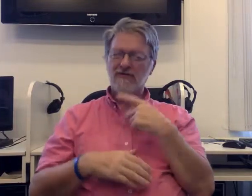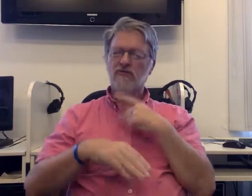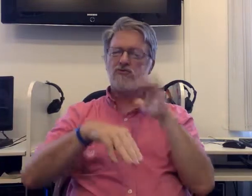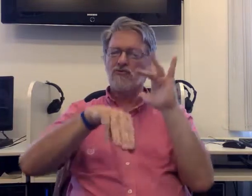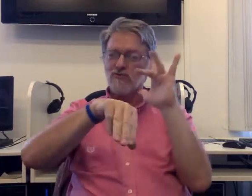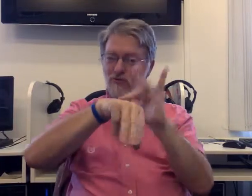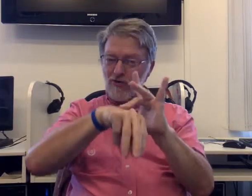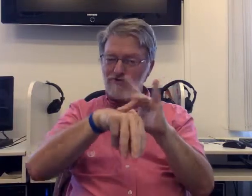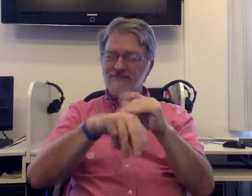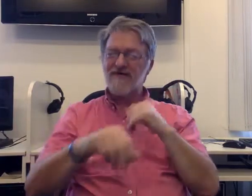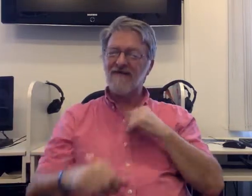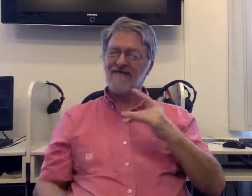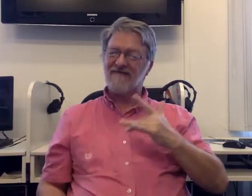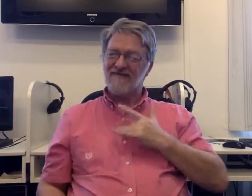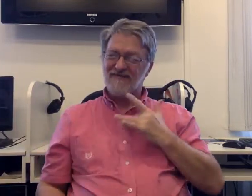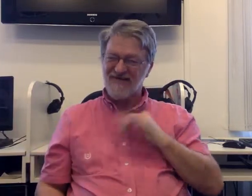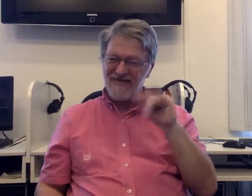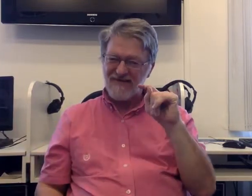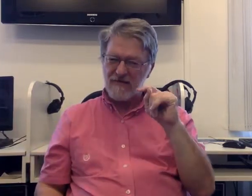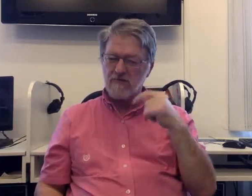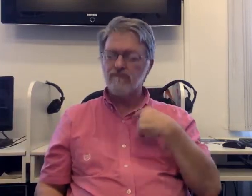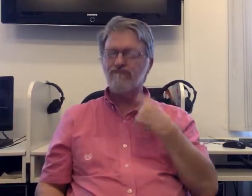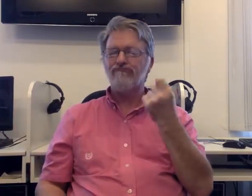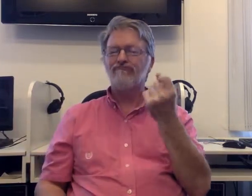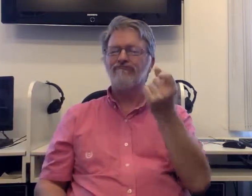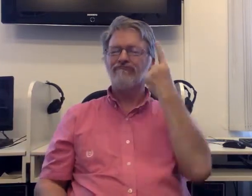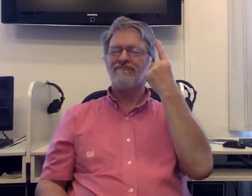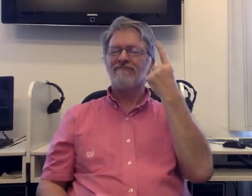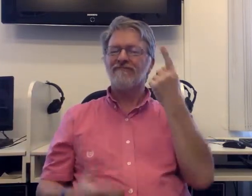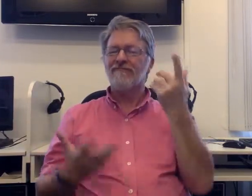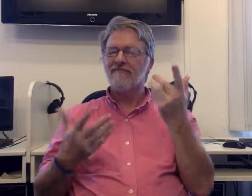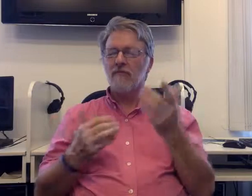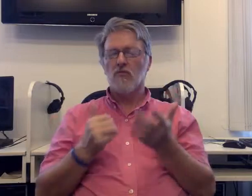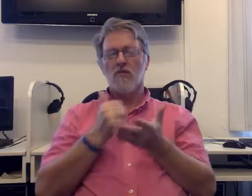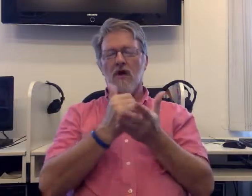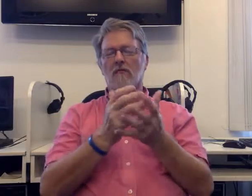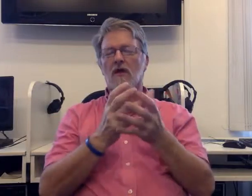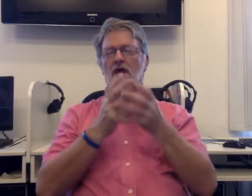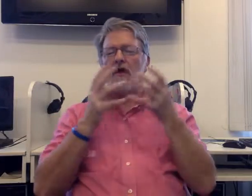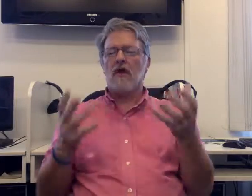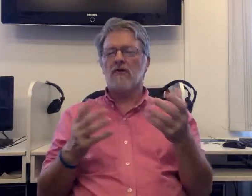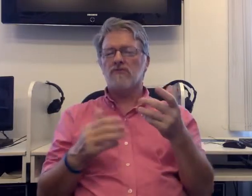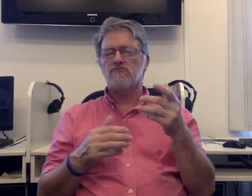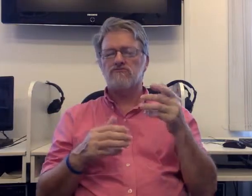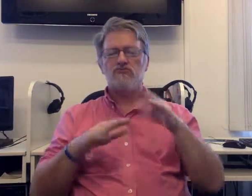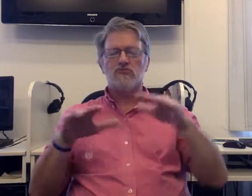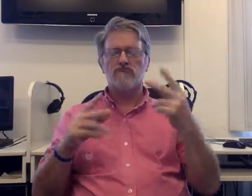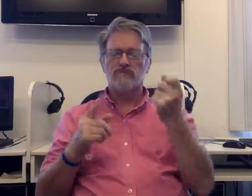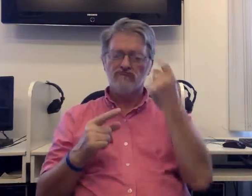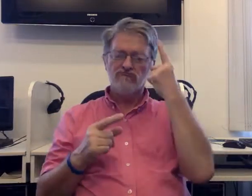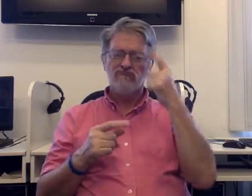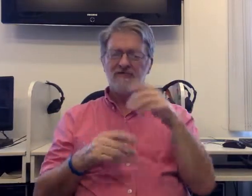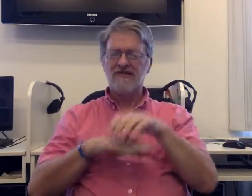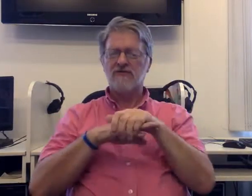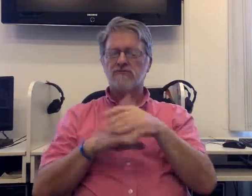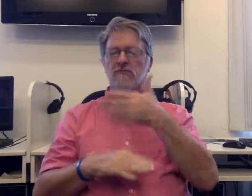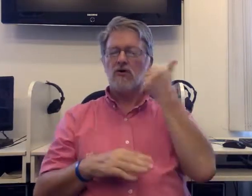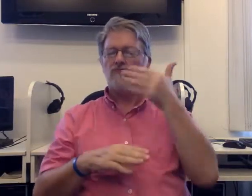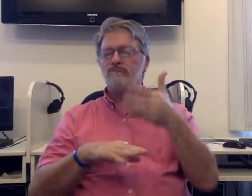kteří ji neslyší, tak tu strukturu potřebují především vidět. Takže proto používám tyhle koncepty a mám pocit,